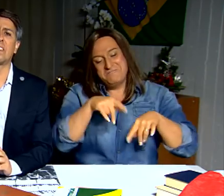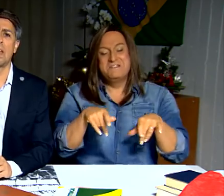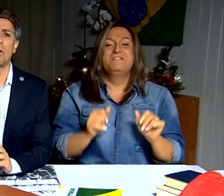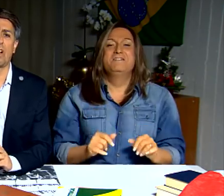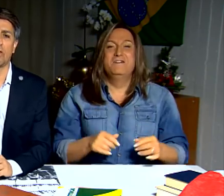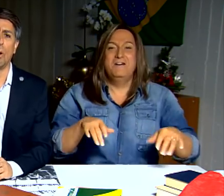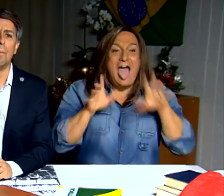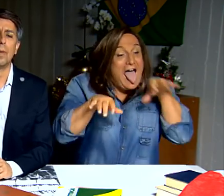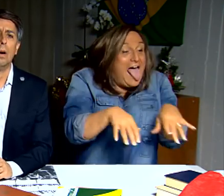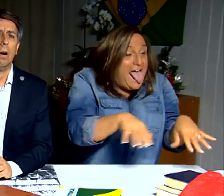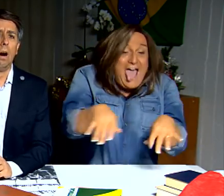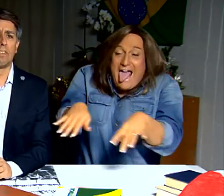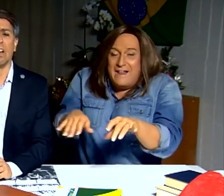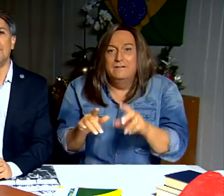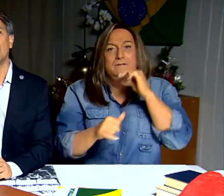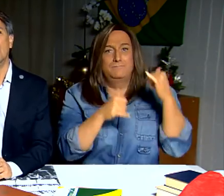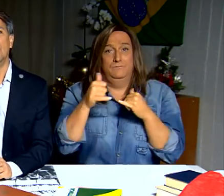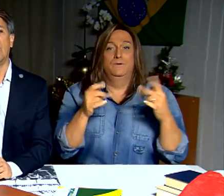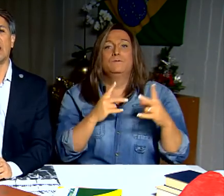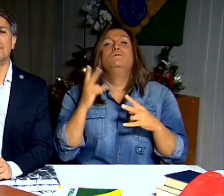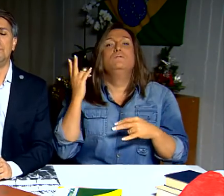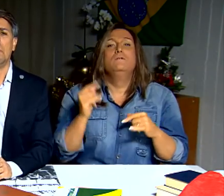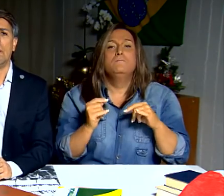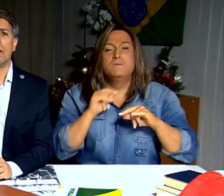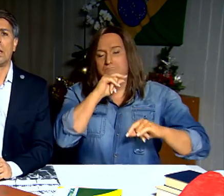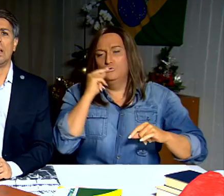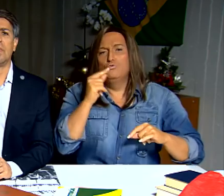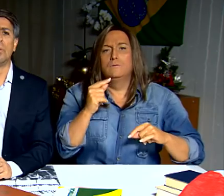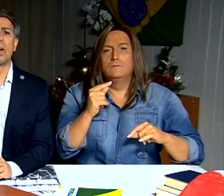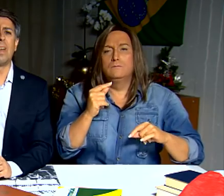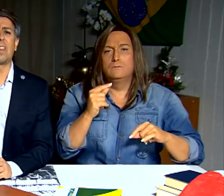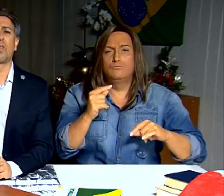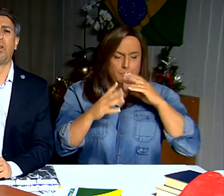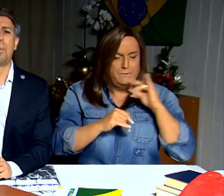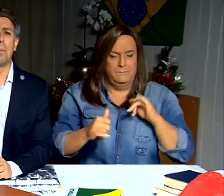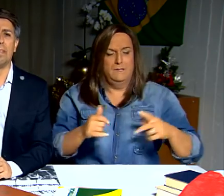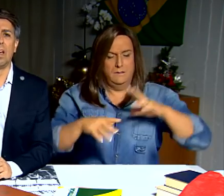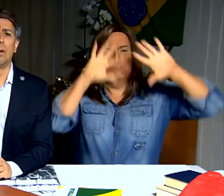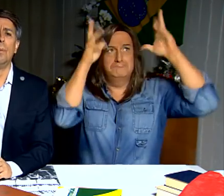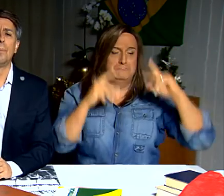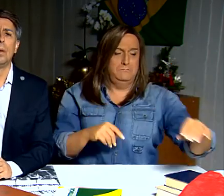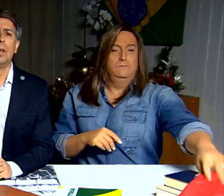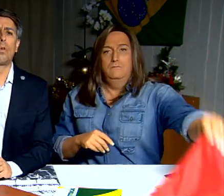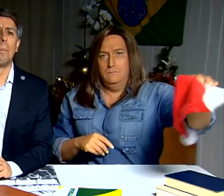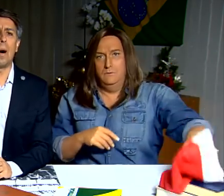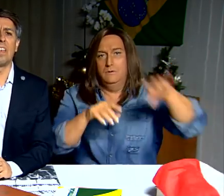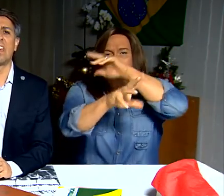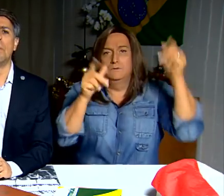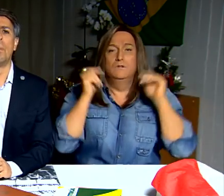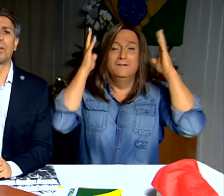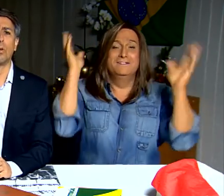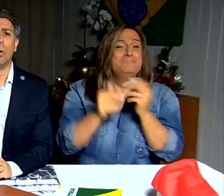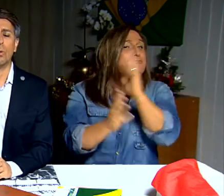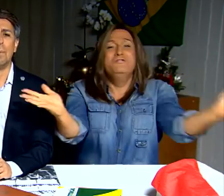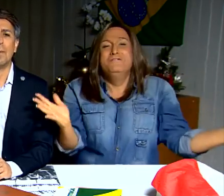e passeia meus cachorros. Ângela, fala aí que vamos ter um Natal super maneiro e com paz